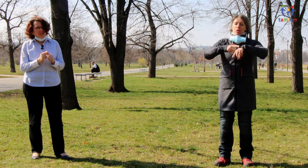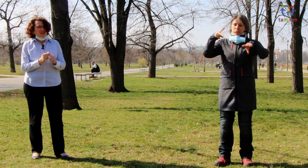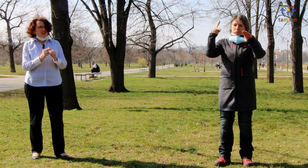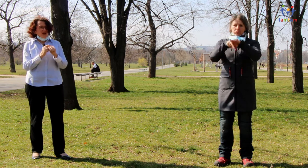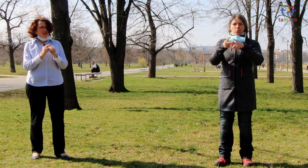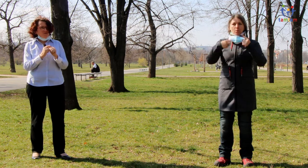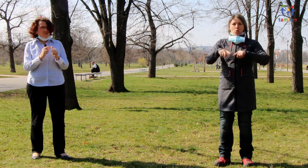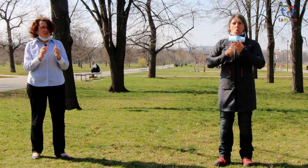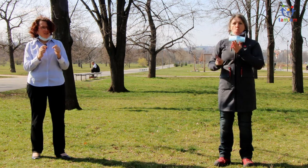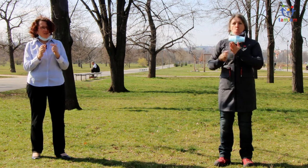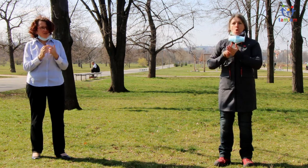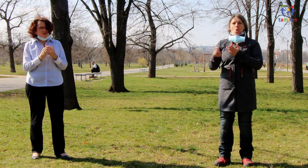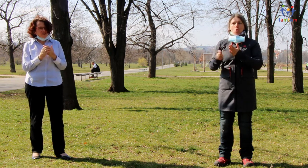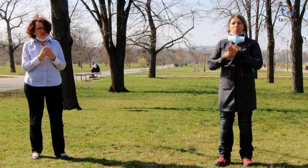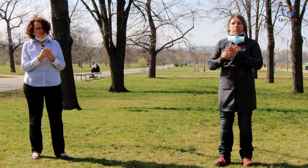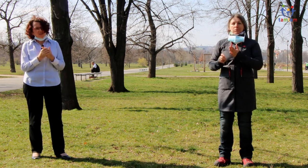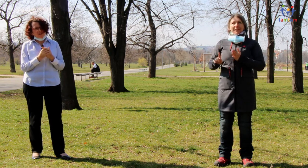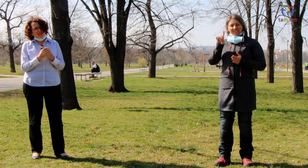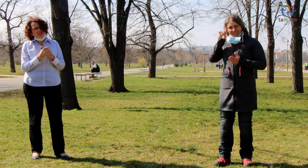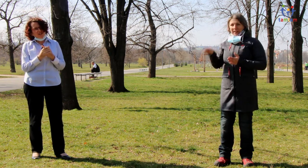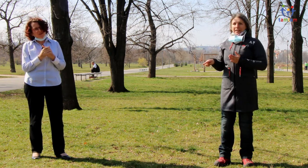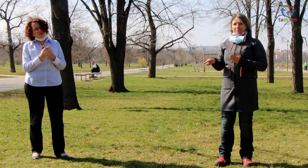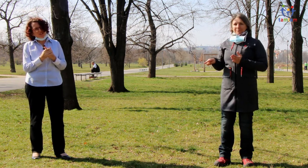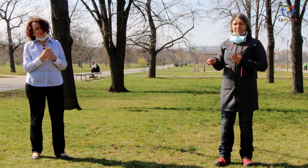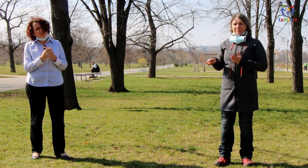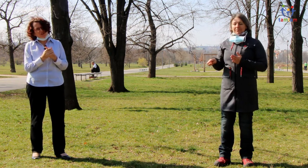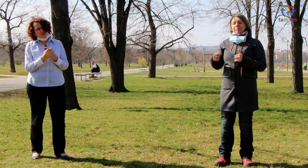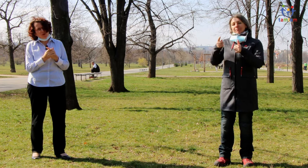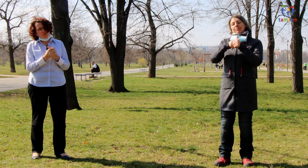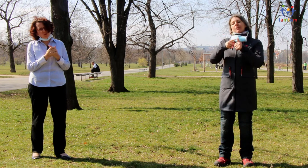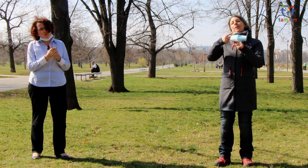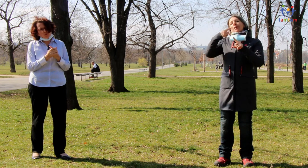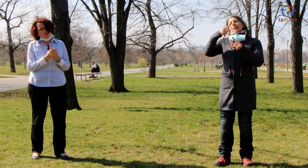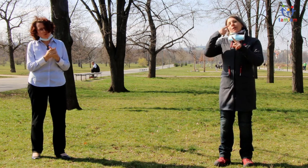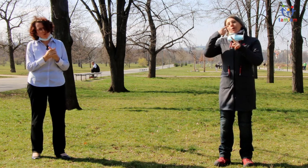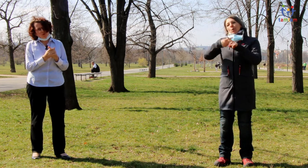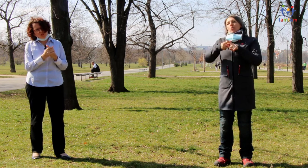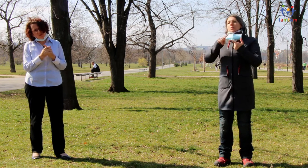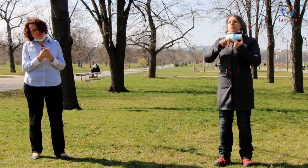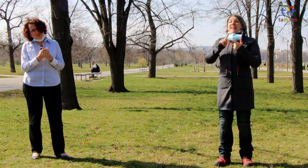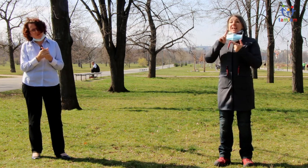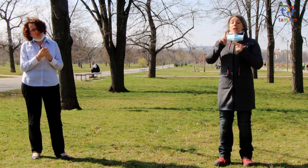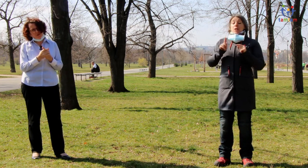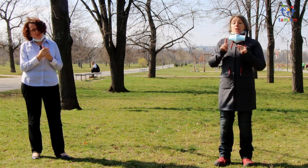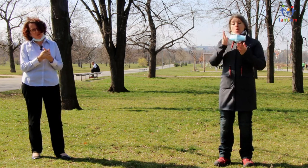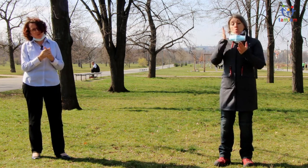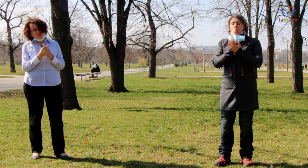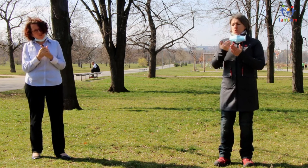a zároveň si i vymezit, že třeba pod tuto dobu, kdy to dítě už je ve věku, kdy se může